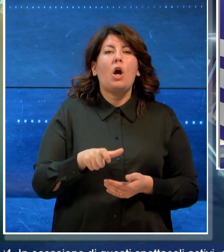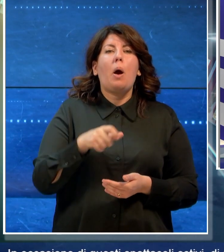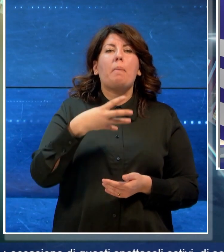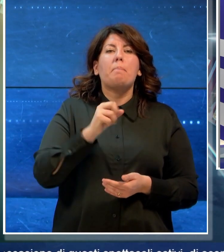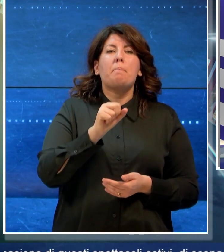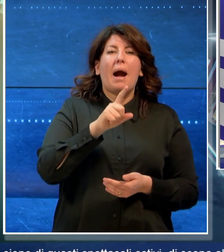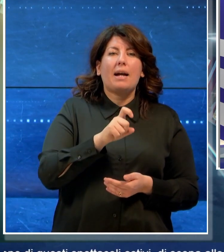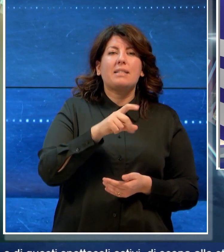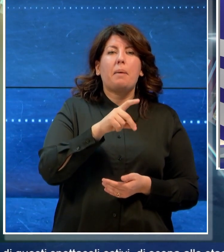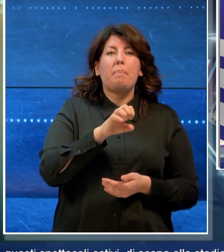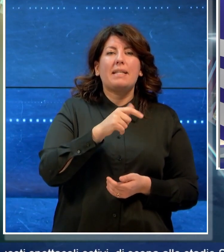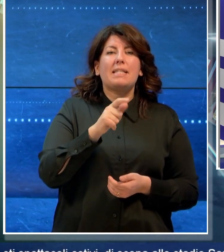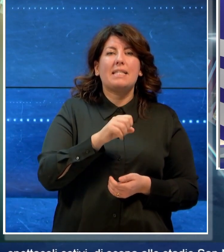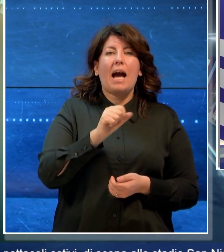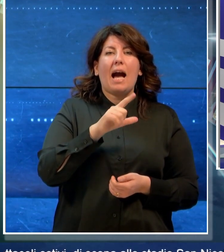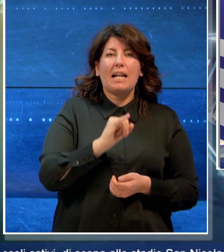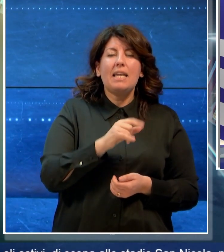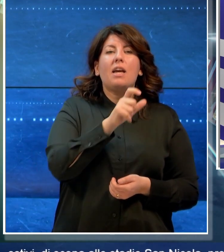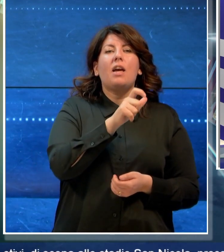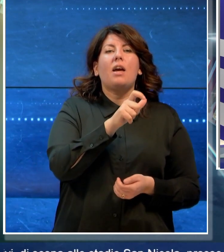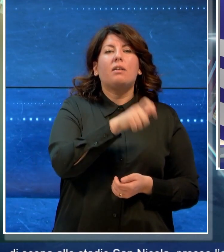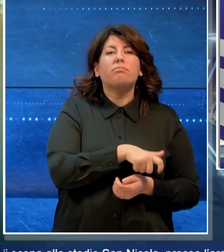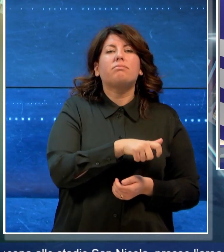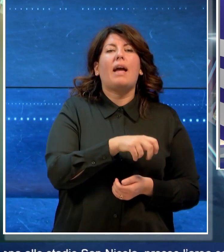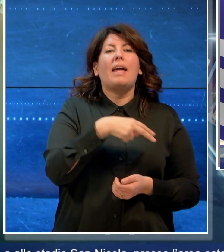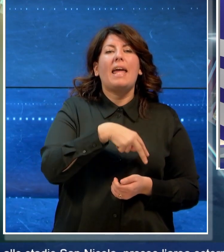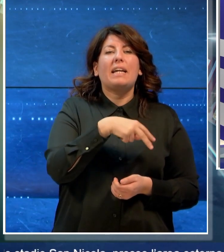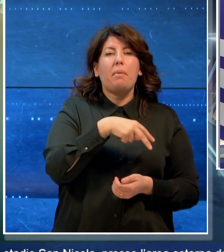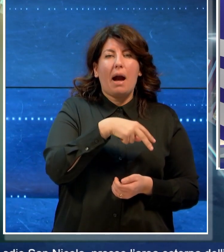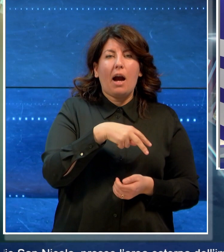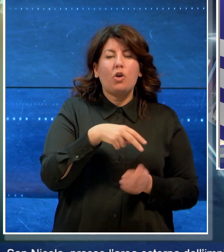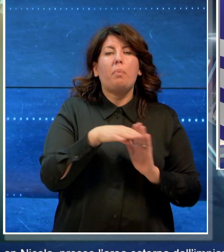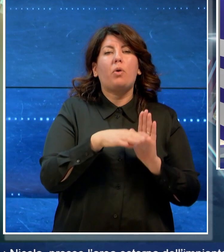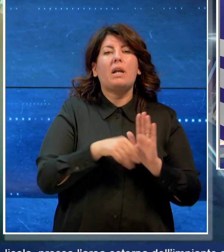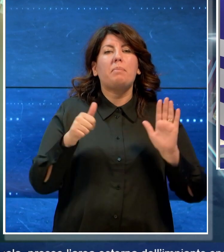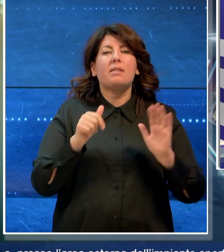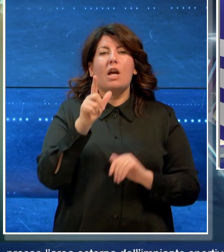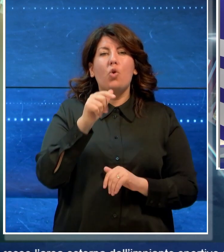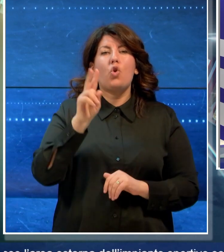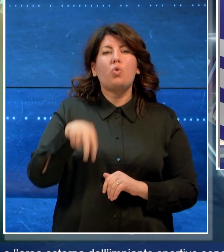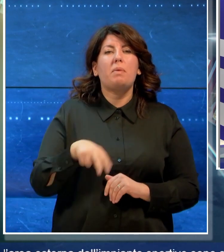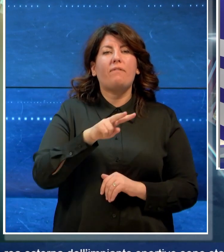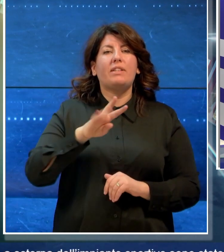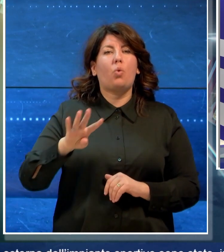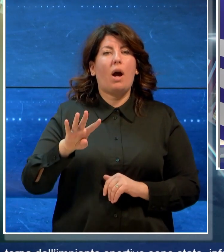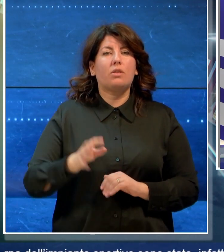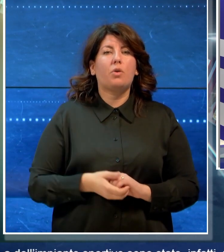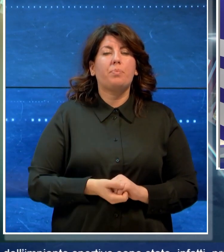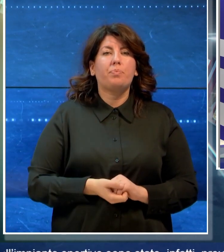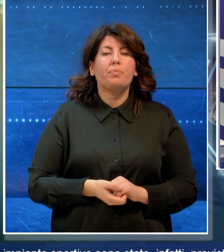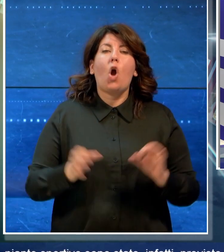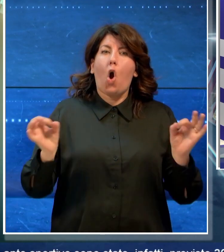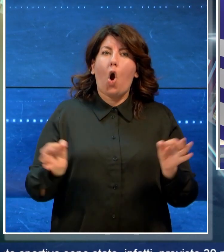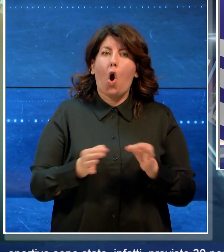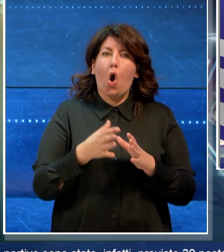concerto dei Negramaro in programma il 6 luglio 2024. In